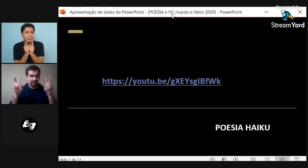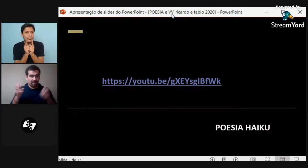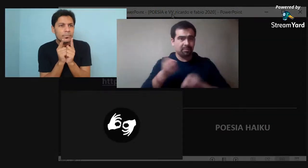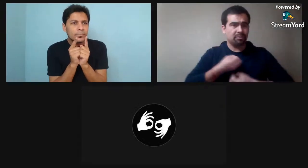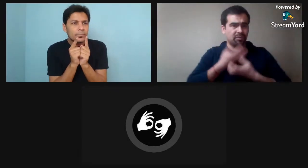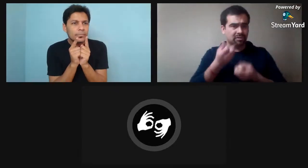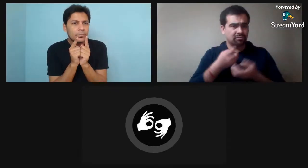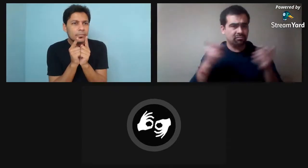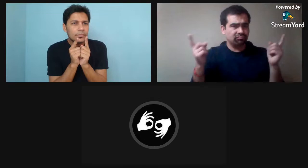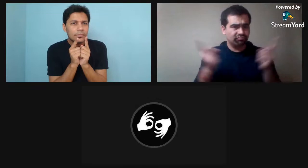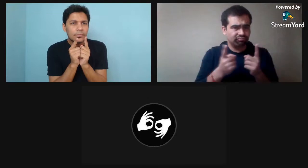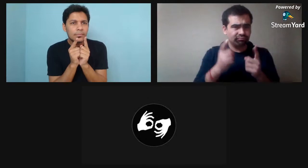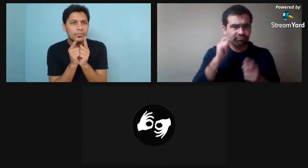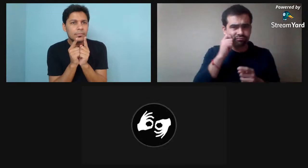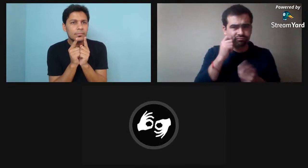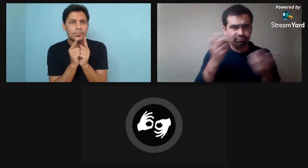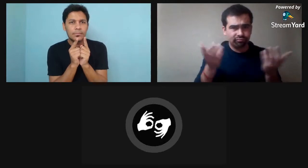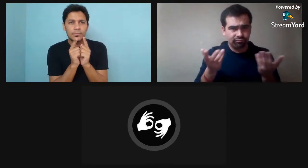Esta poesía es muy breve.